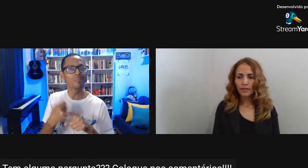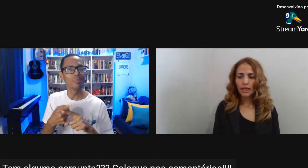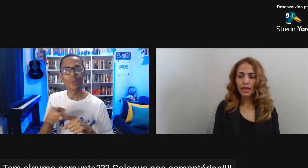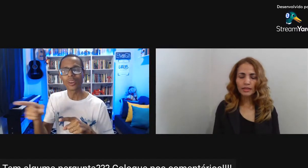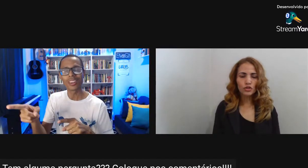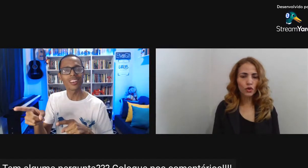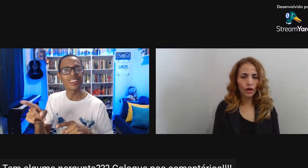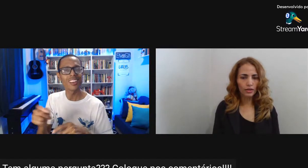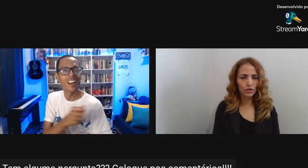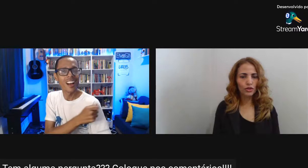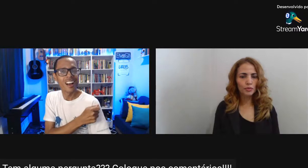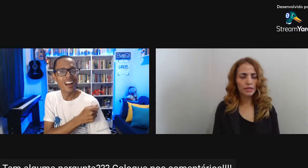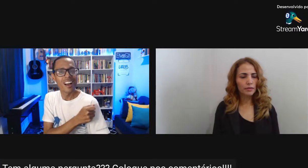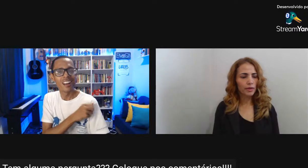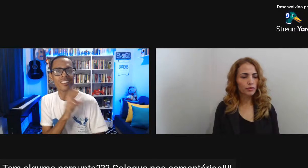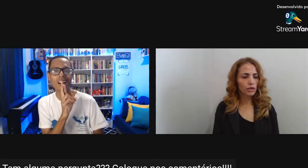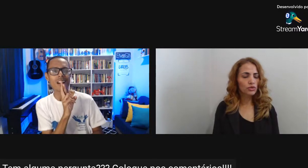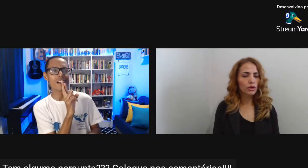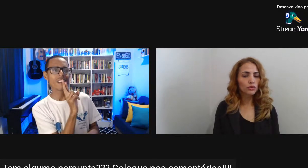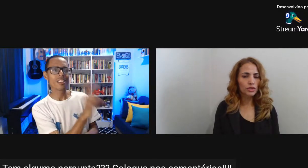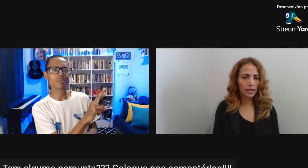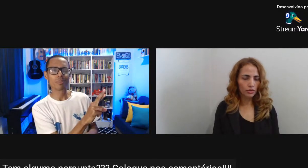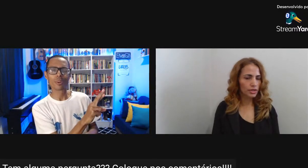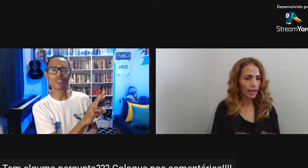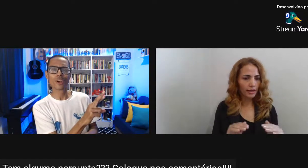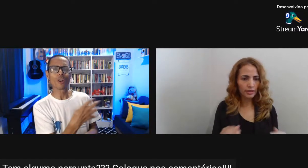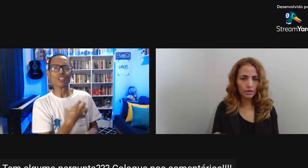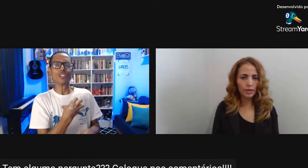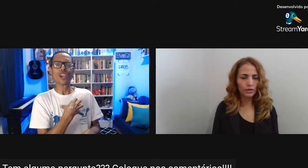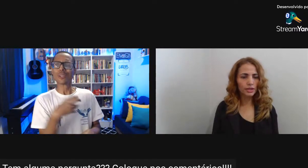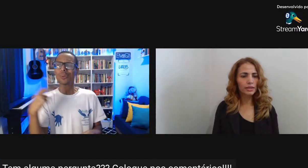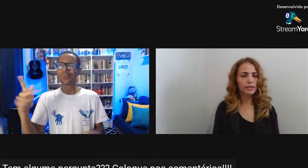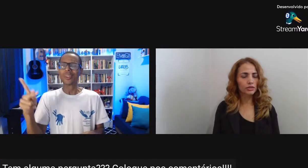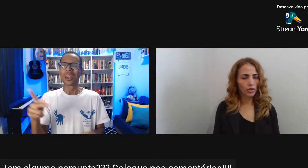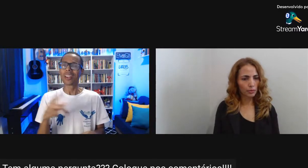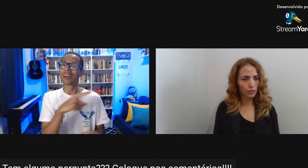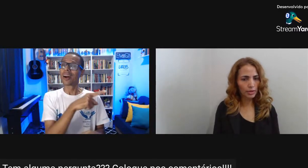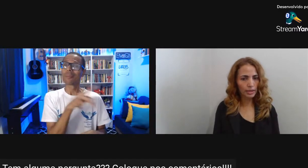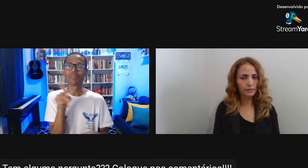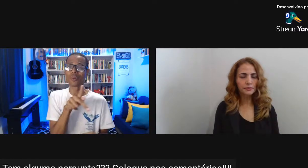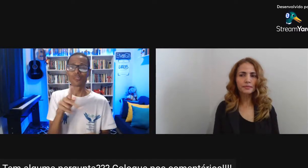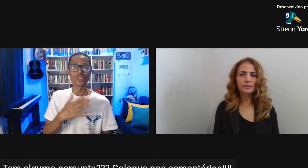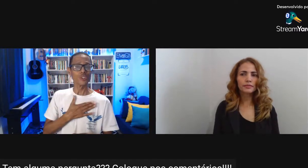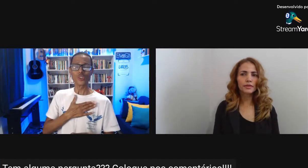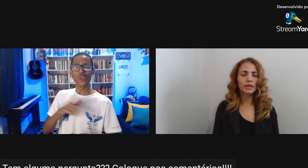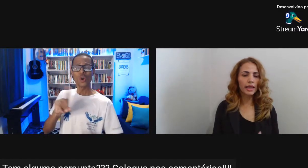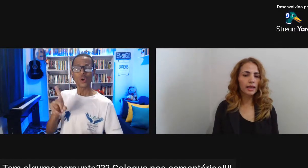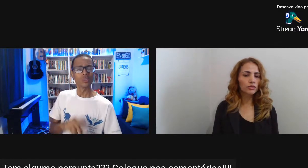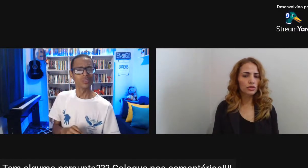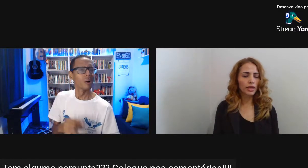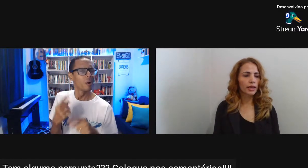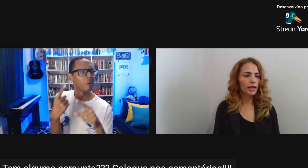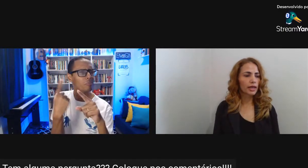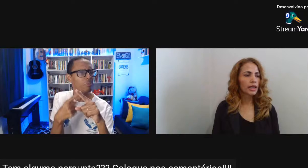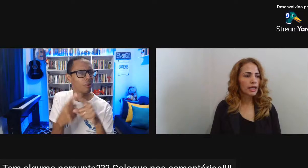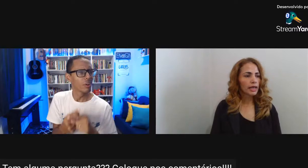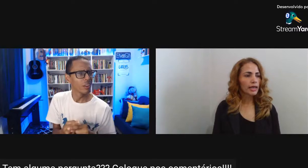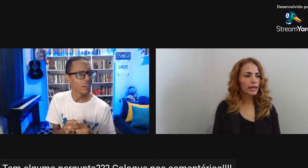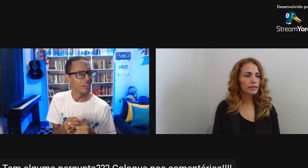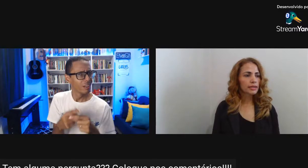E nas escolas O que nós percebemos É que os alunos negros Que é a grande maioria Da escola pública Negros